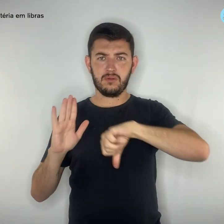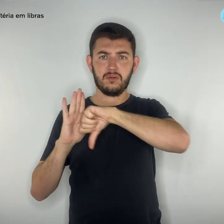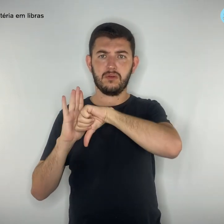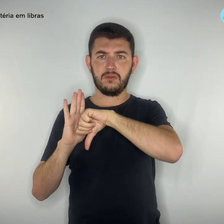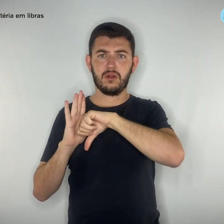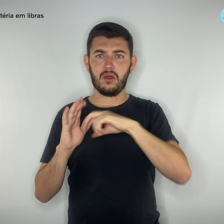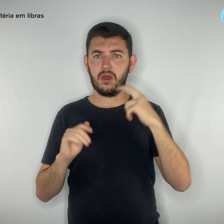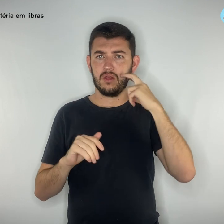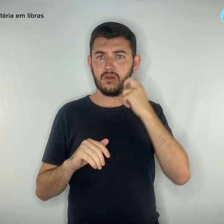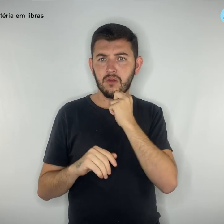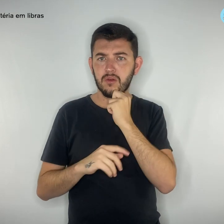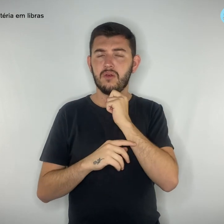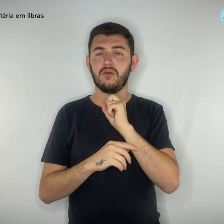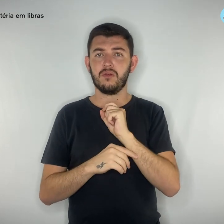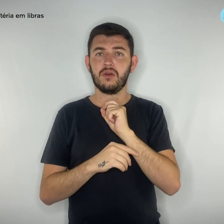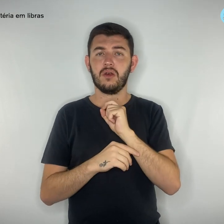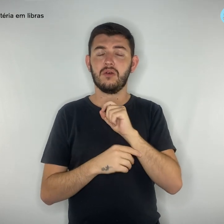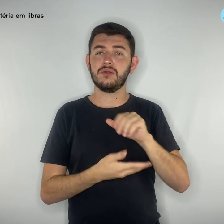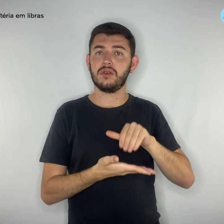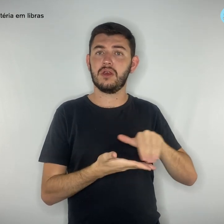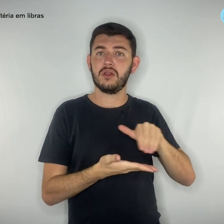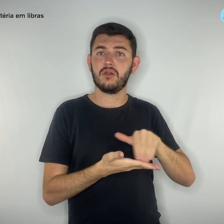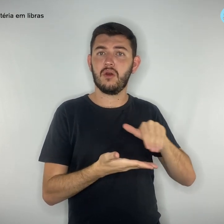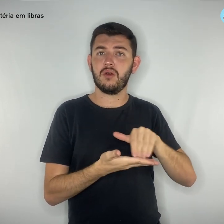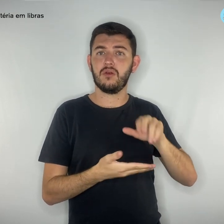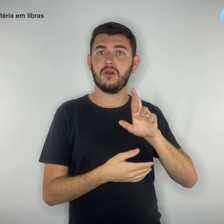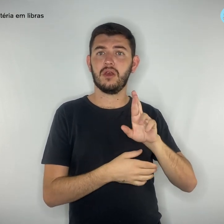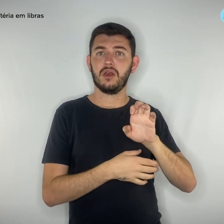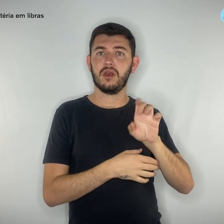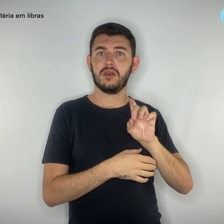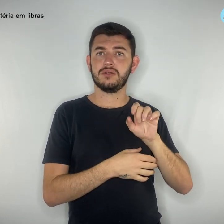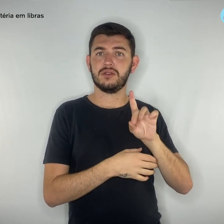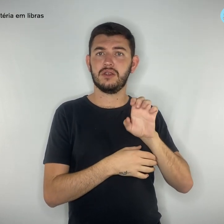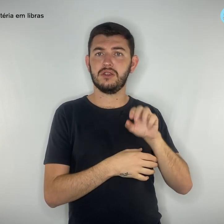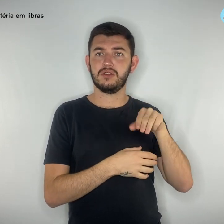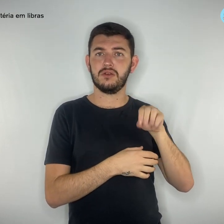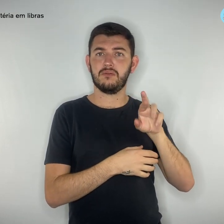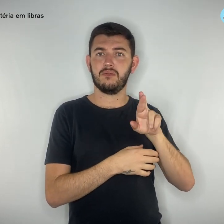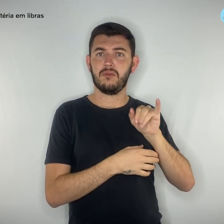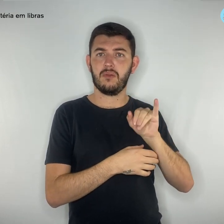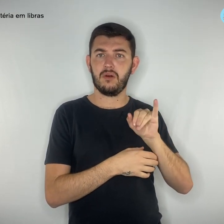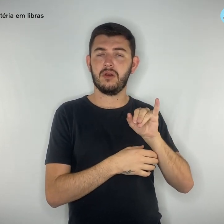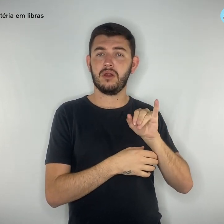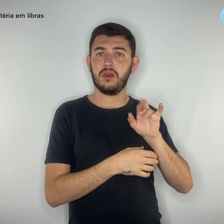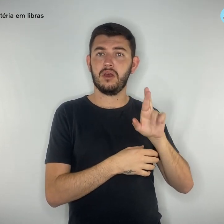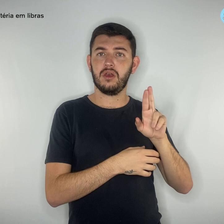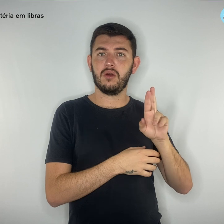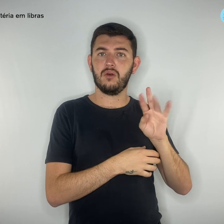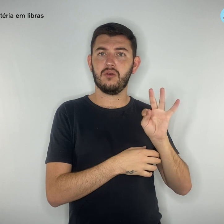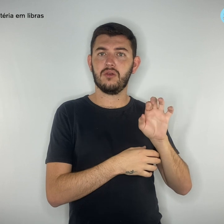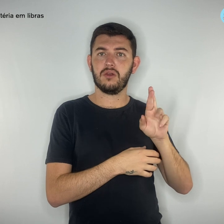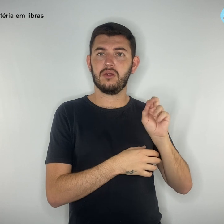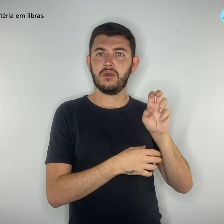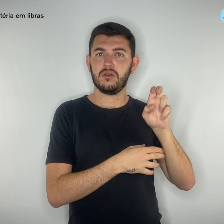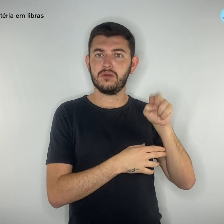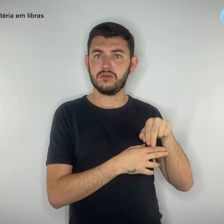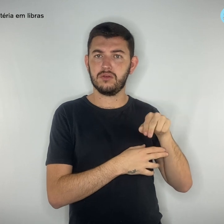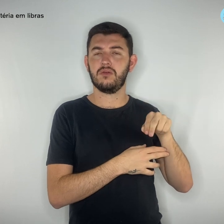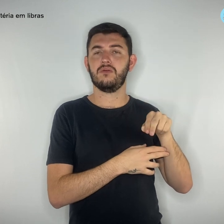Chison, Advocacia, de funcionários do escritório e até mesmo do advogado Lucas Mori para